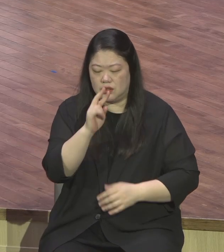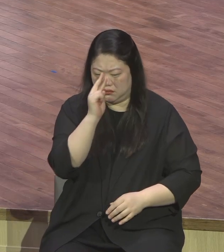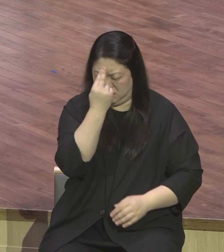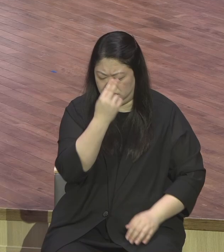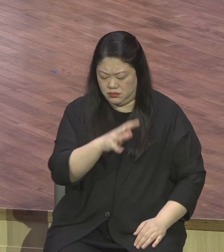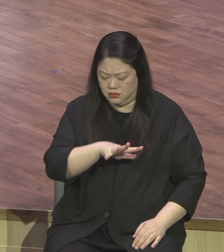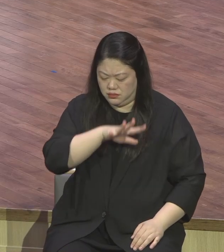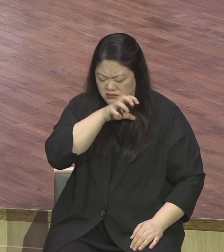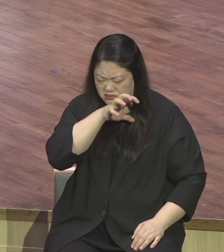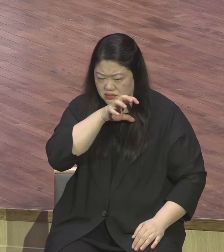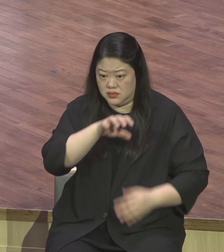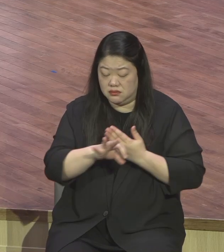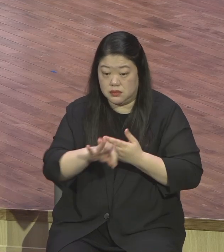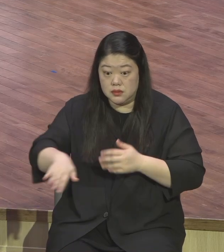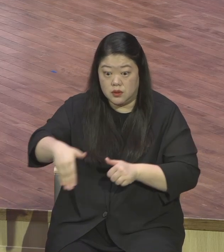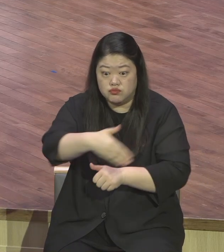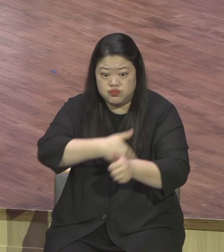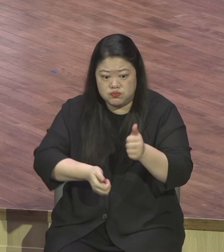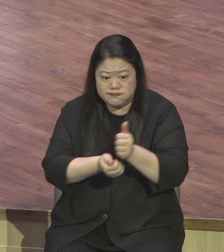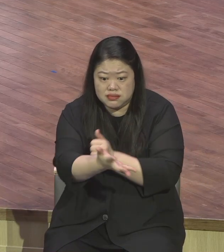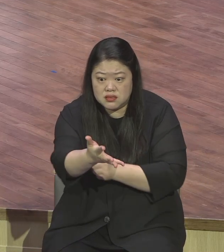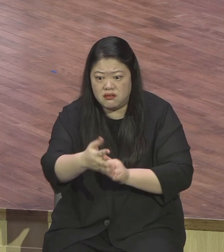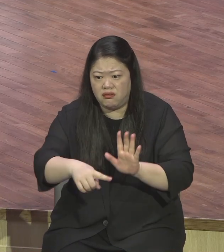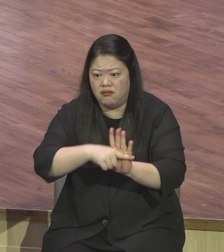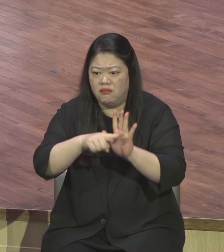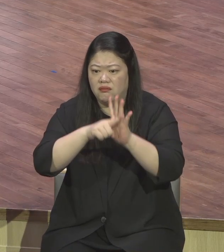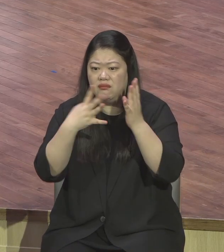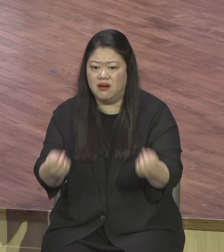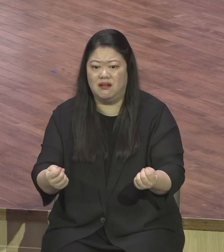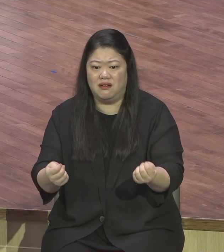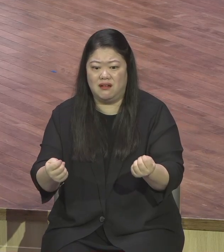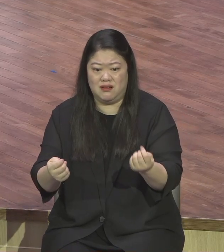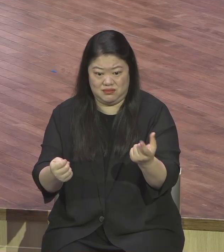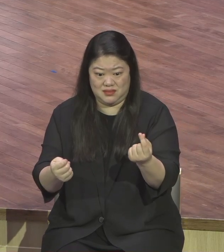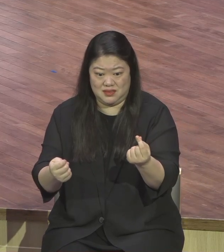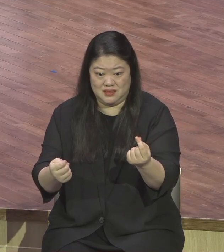나와요 분쟁과 싸움 상처가 사단 박수치지요